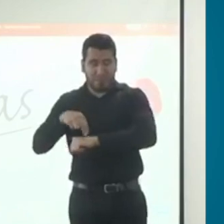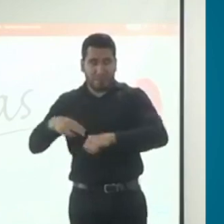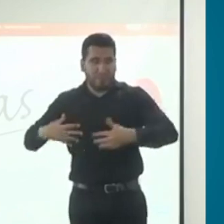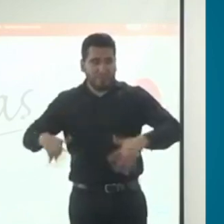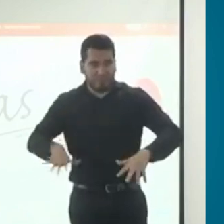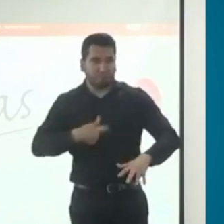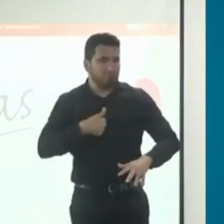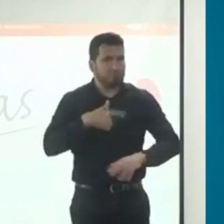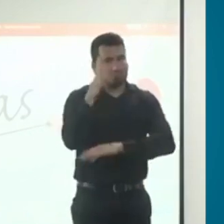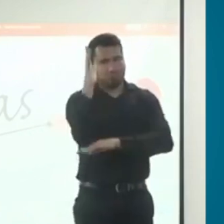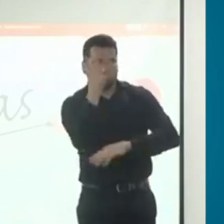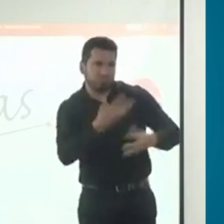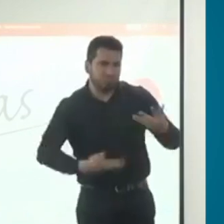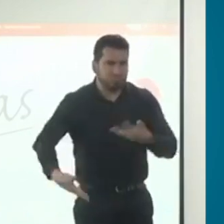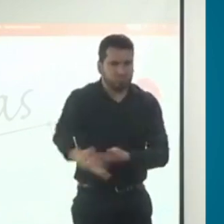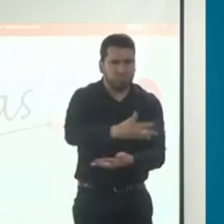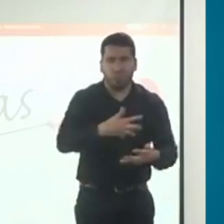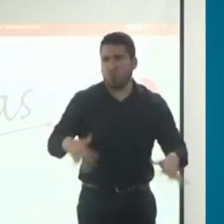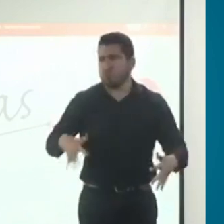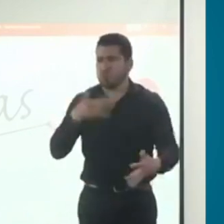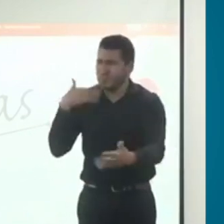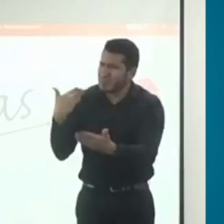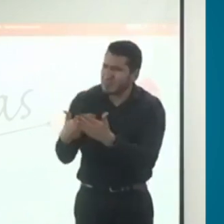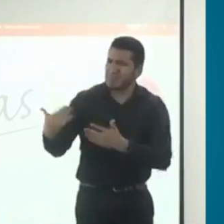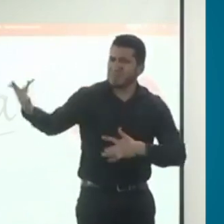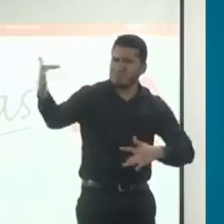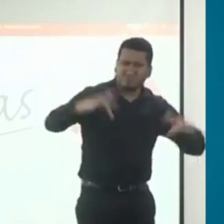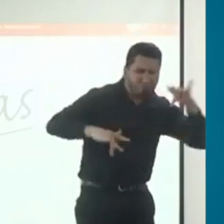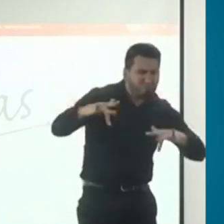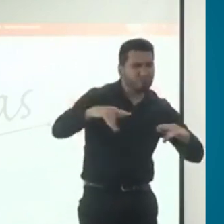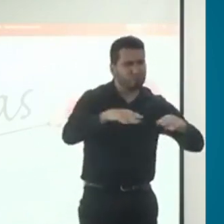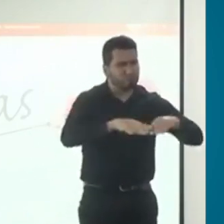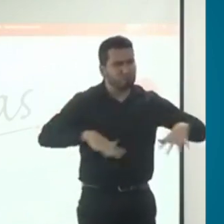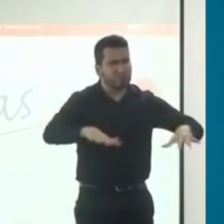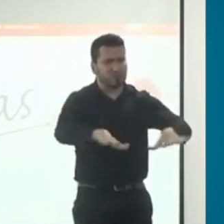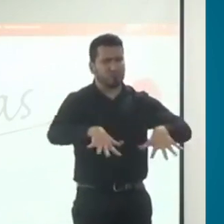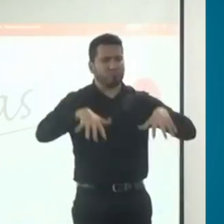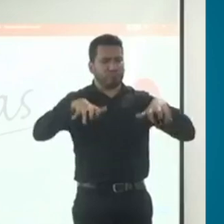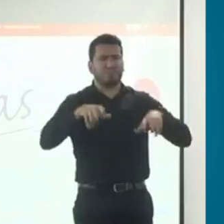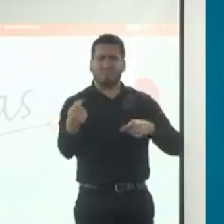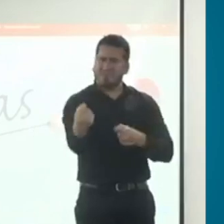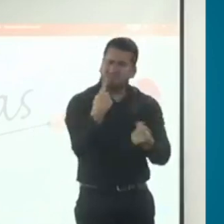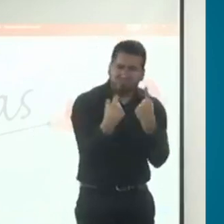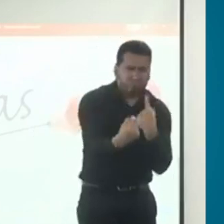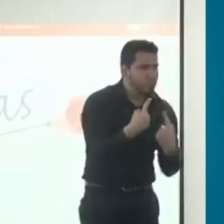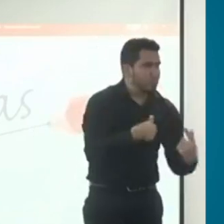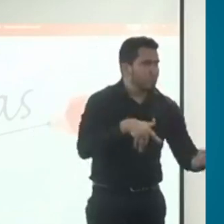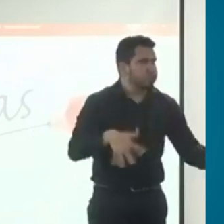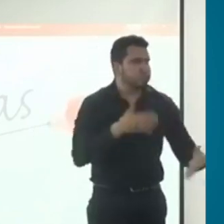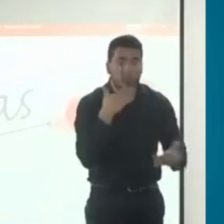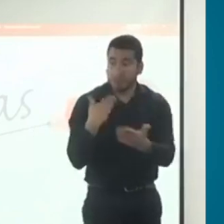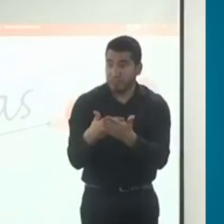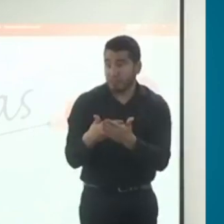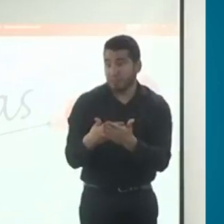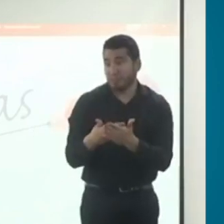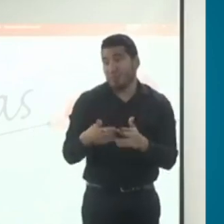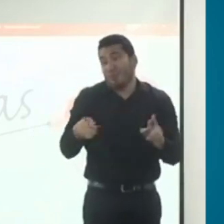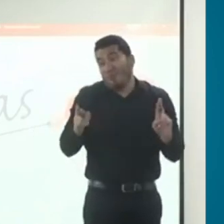gracias por su participación, por sus preguntas. Esperamos que hayan quedado resueltas la